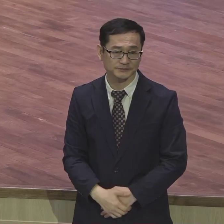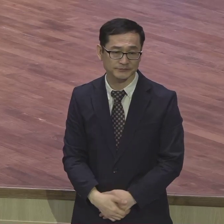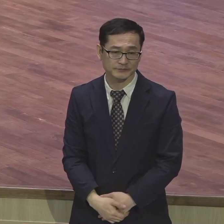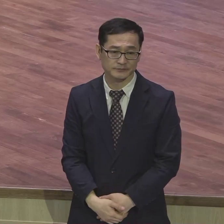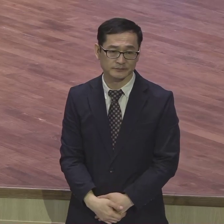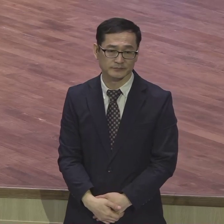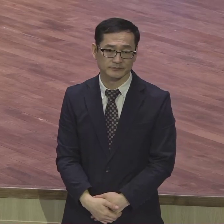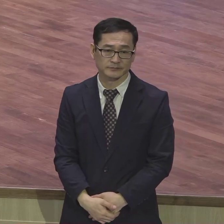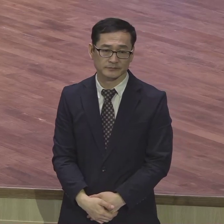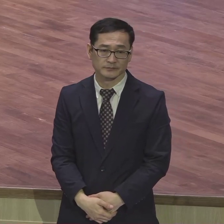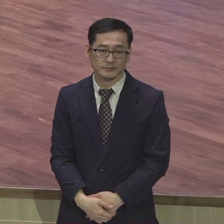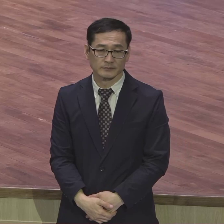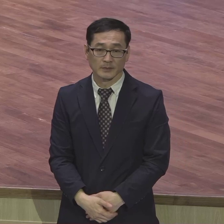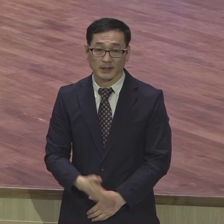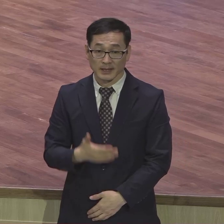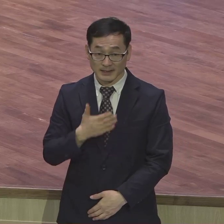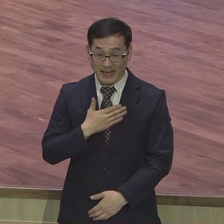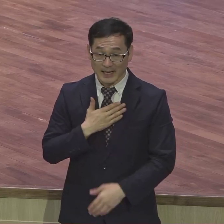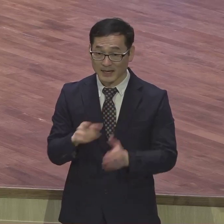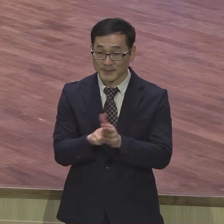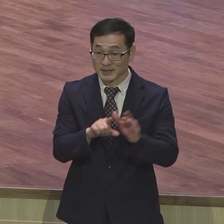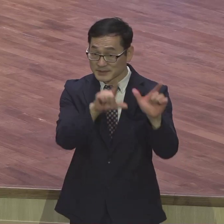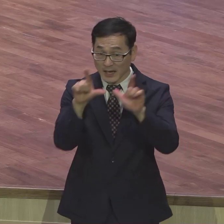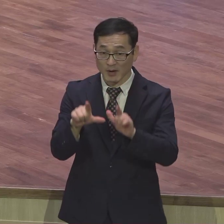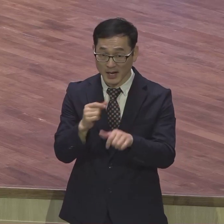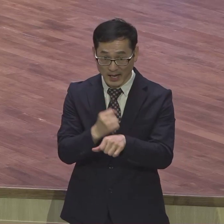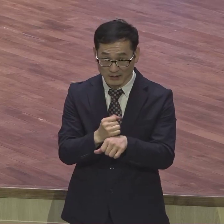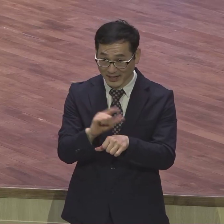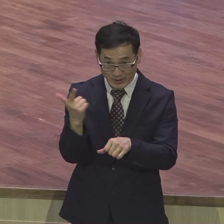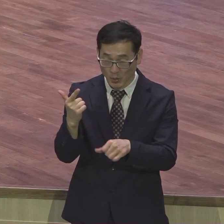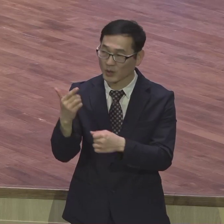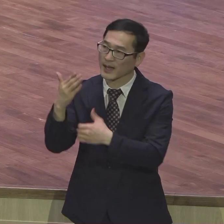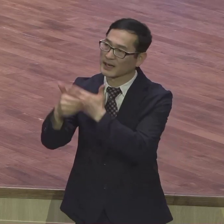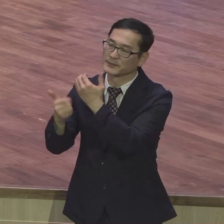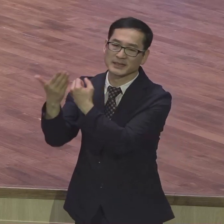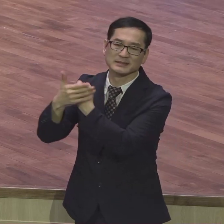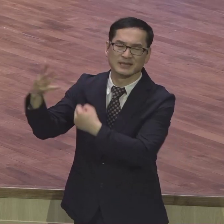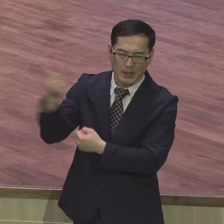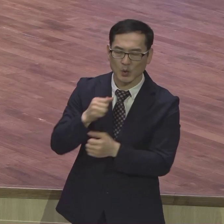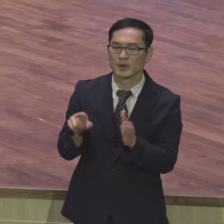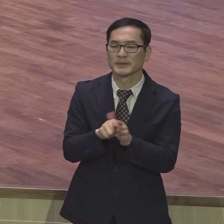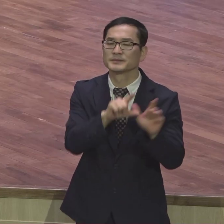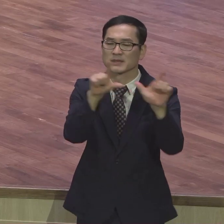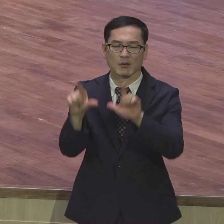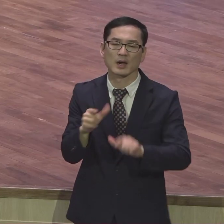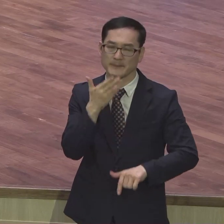내가 신앙을 하는 게 아니에요 하나님은 은혜로 하는 거예요 은혜로 뭐가 힘듭니까